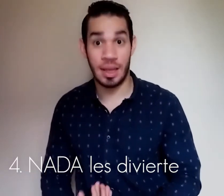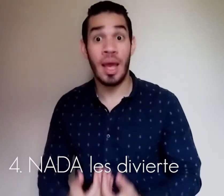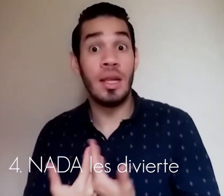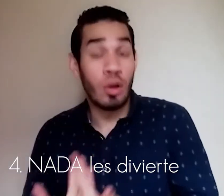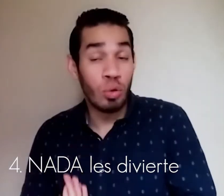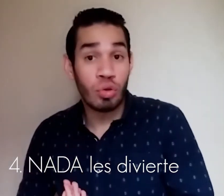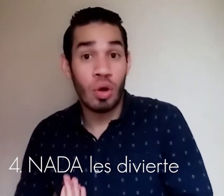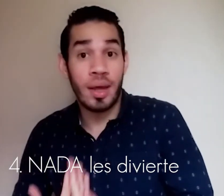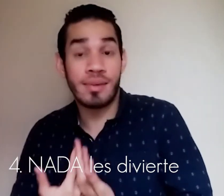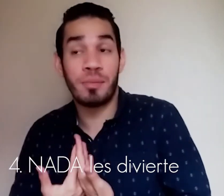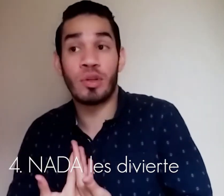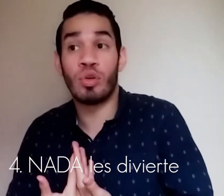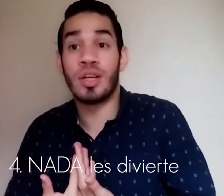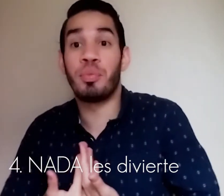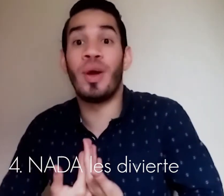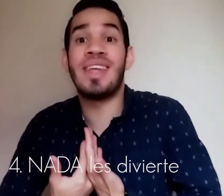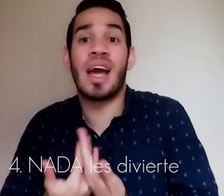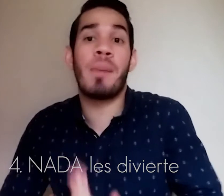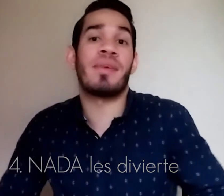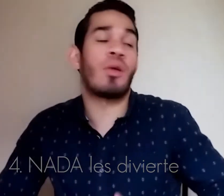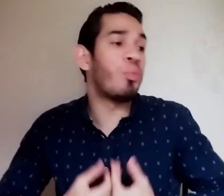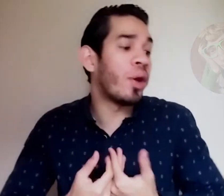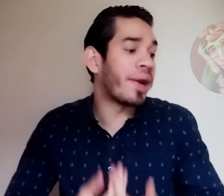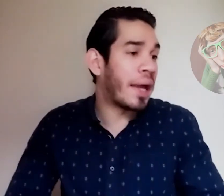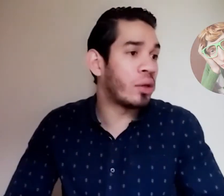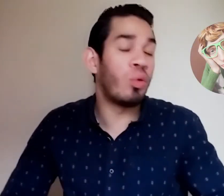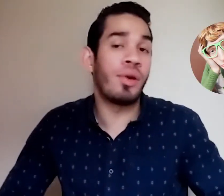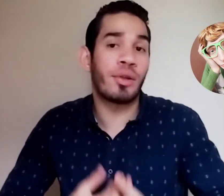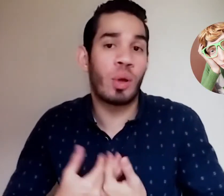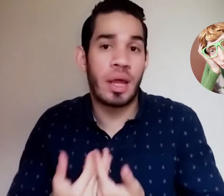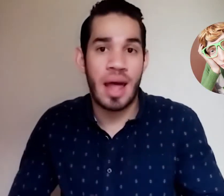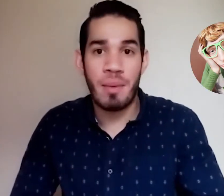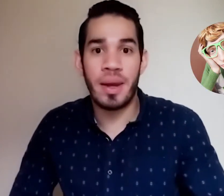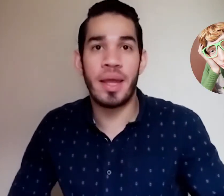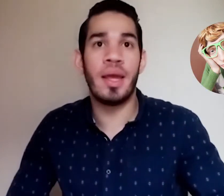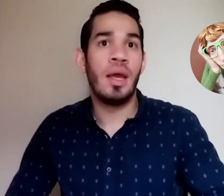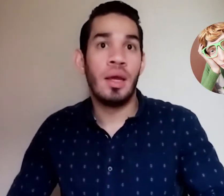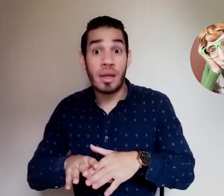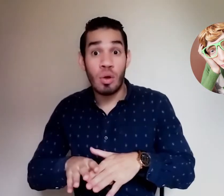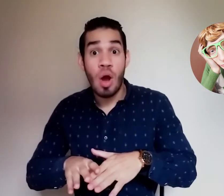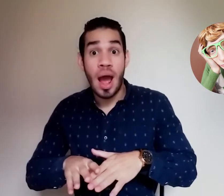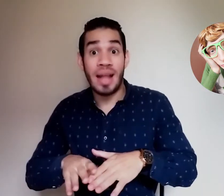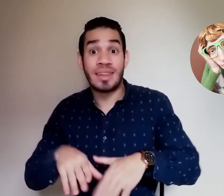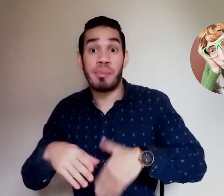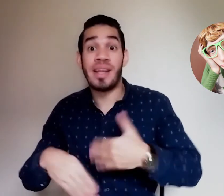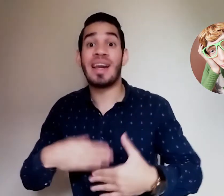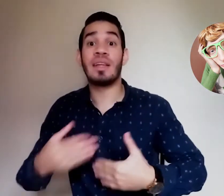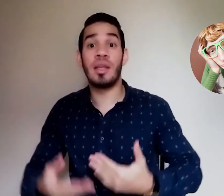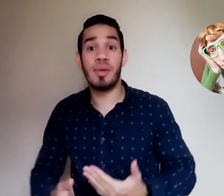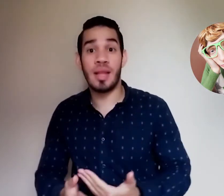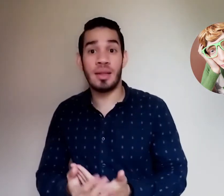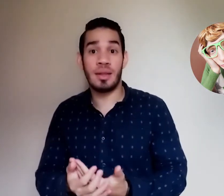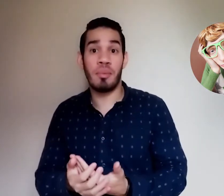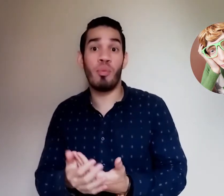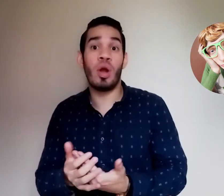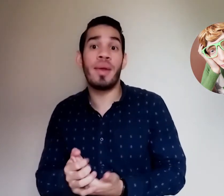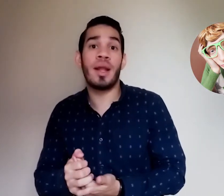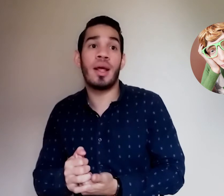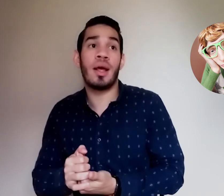incluso estas personas pueden llegar a pasar un buen rato un rato agradable pero al terminar la actividad vuelven a